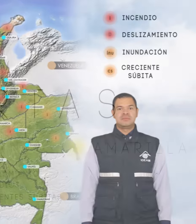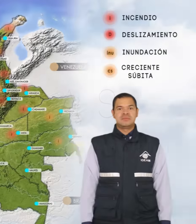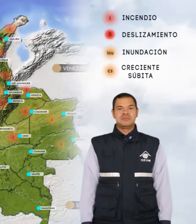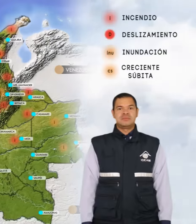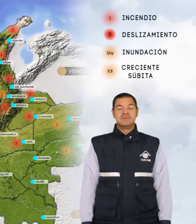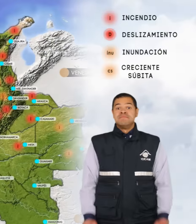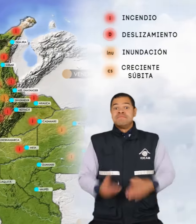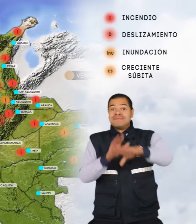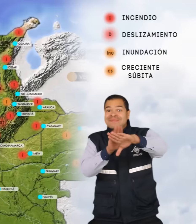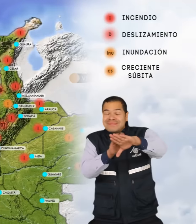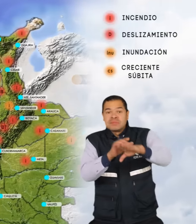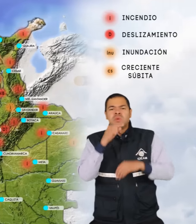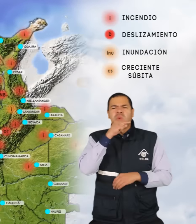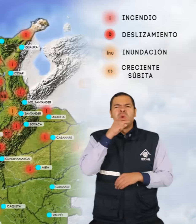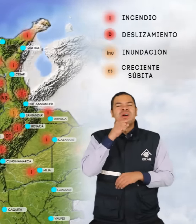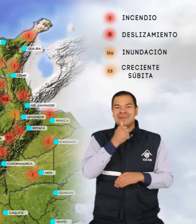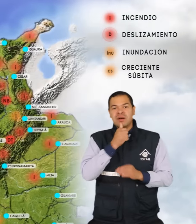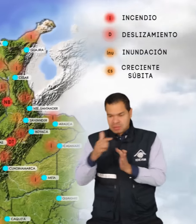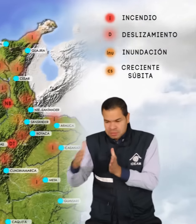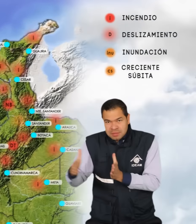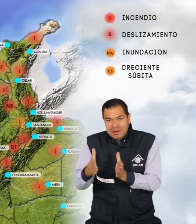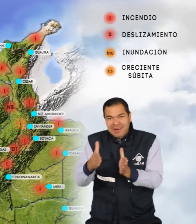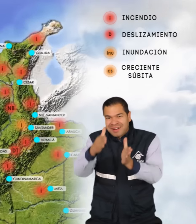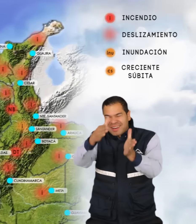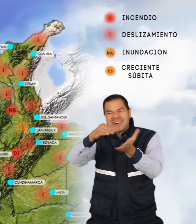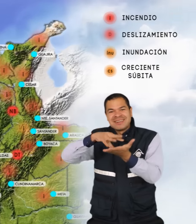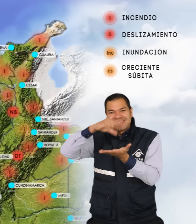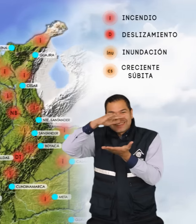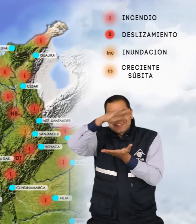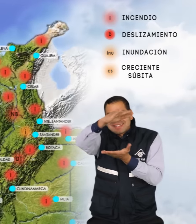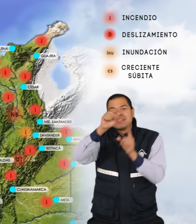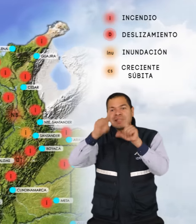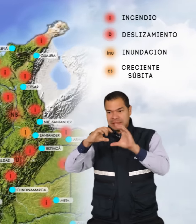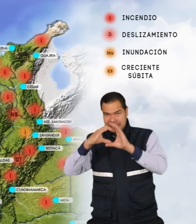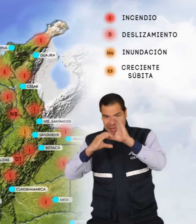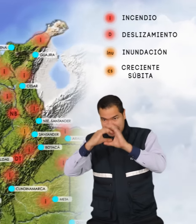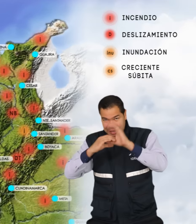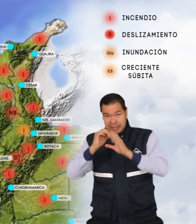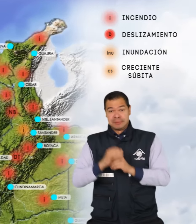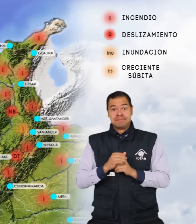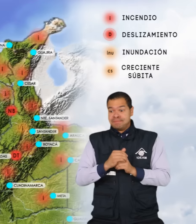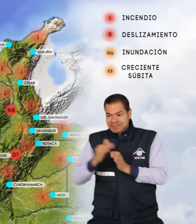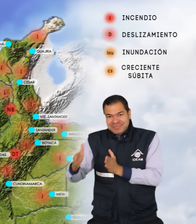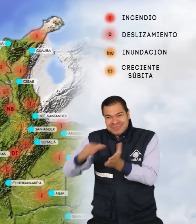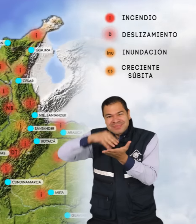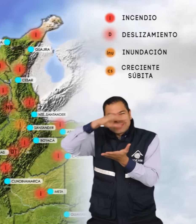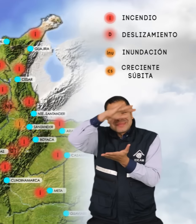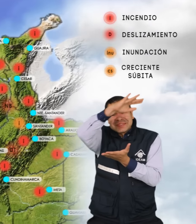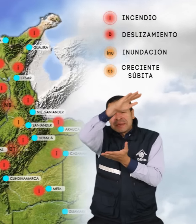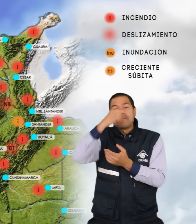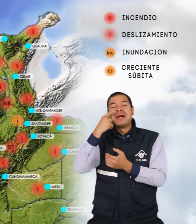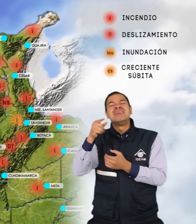en alerta roja por niveles bajos se mantendrán los ríos magdalena y cauca el río magdalena especialmente